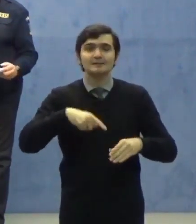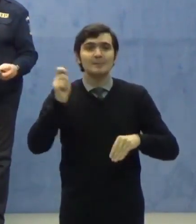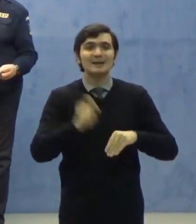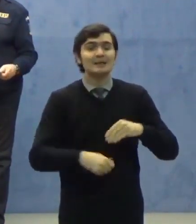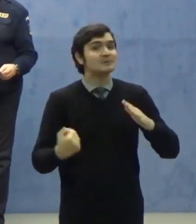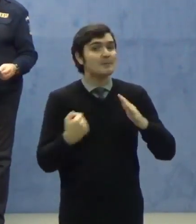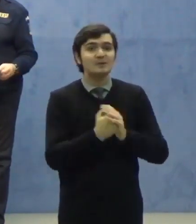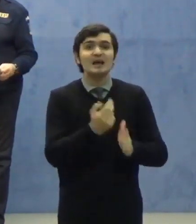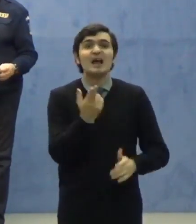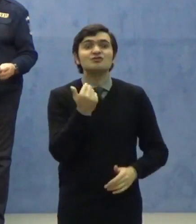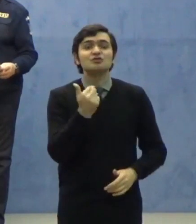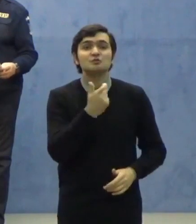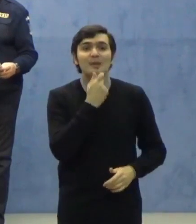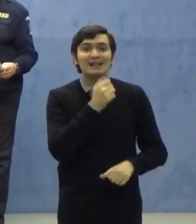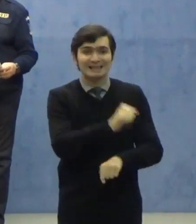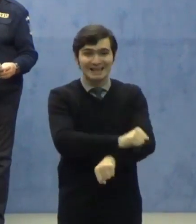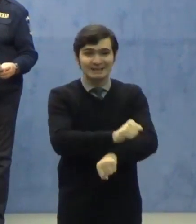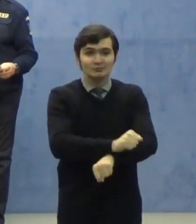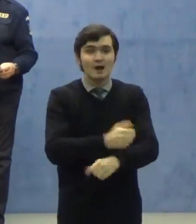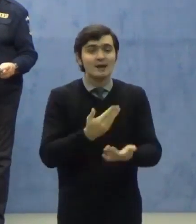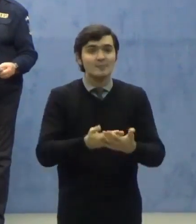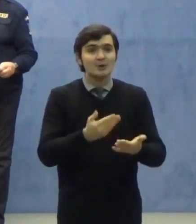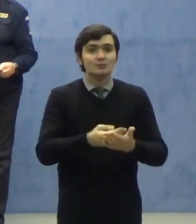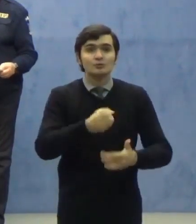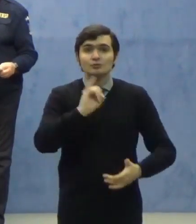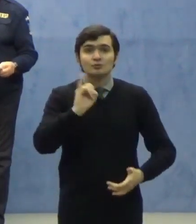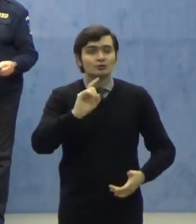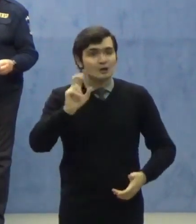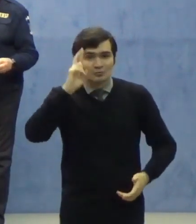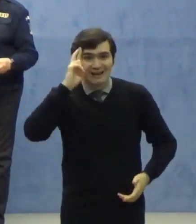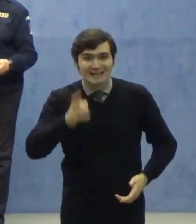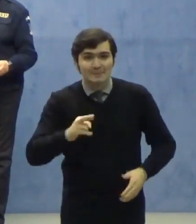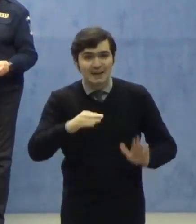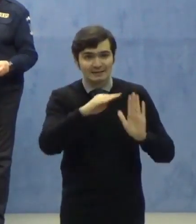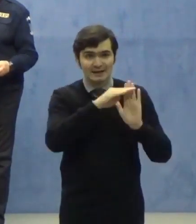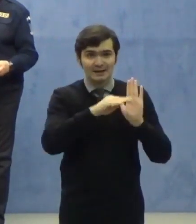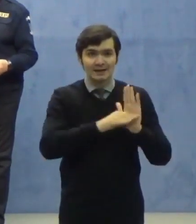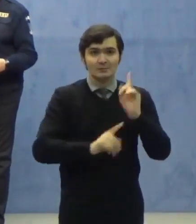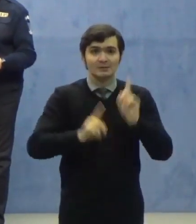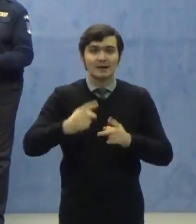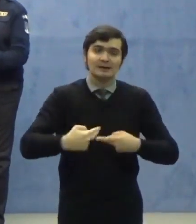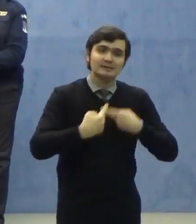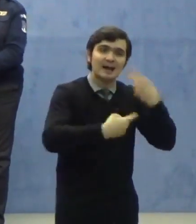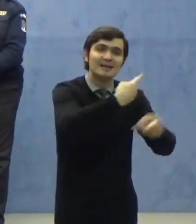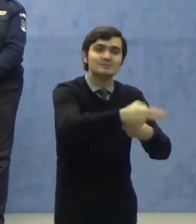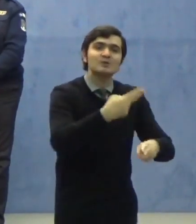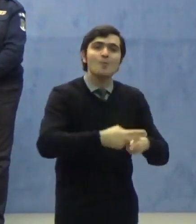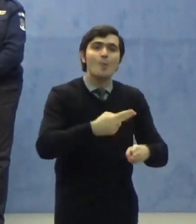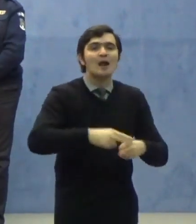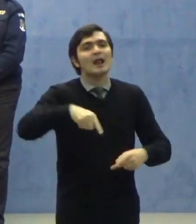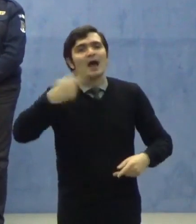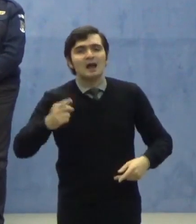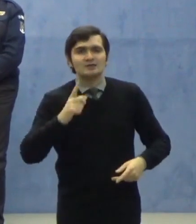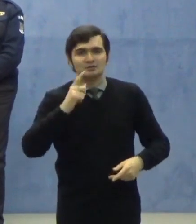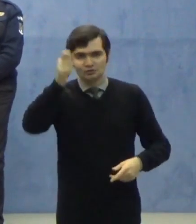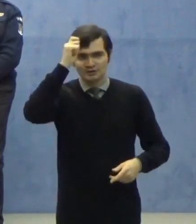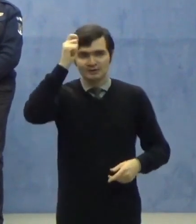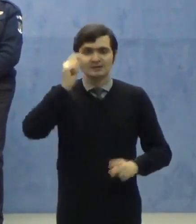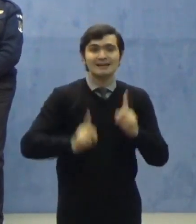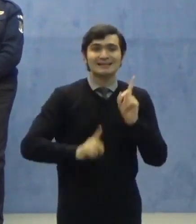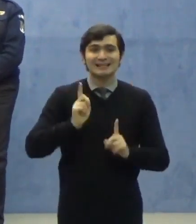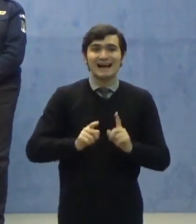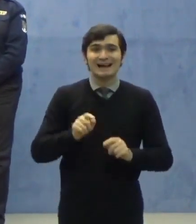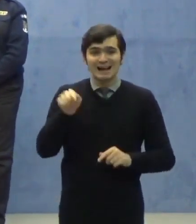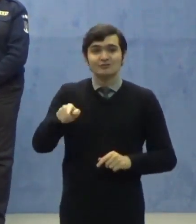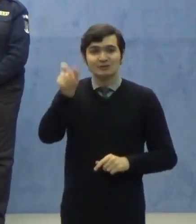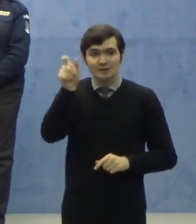ani de închisoare pentru cei care nu respectă regulile și care transmit voala altor cetățeni. În cazul în care cei